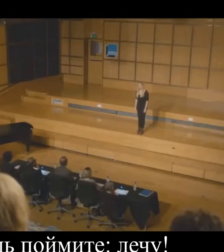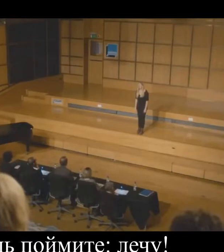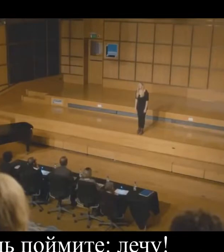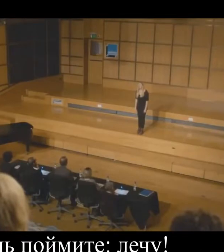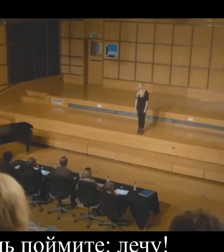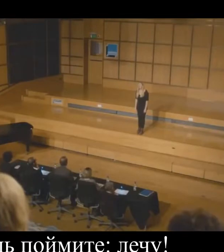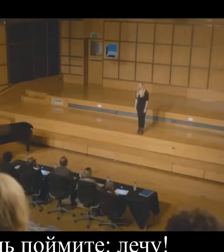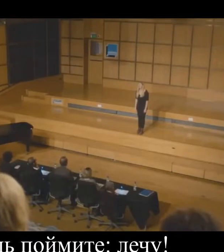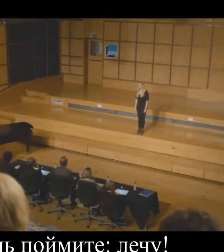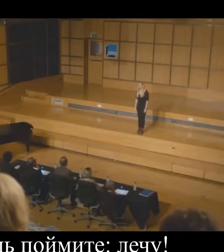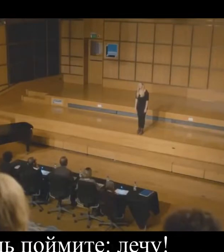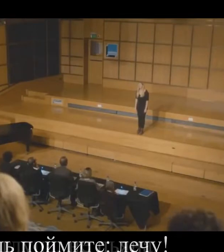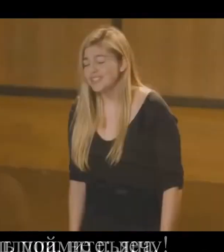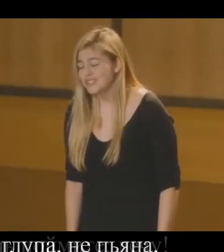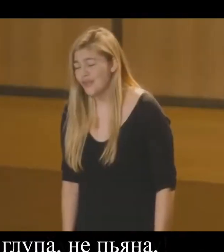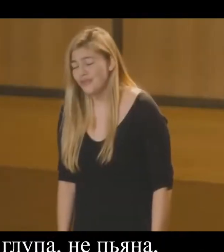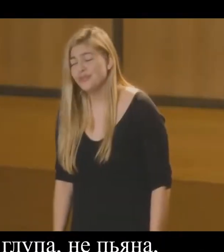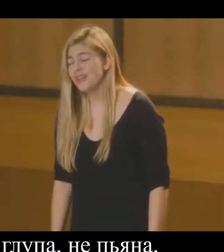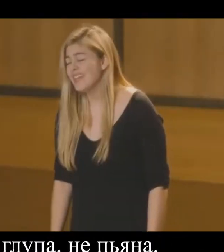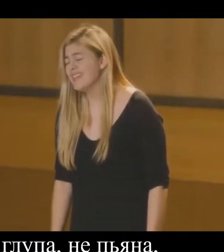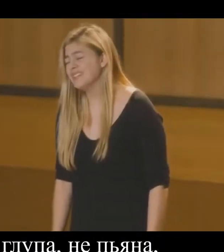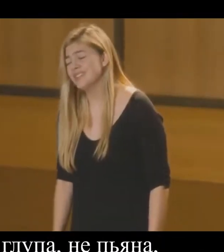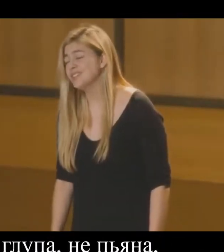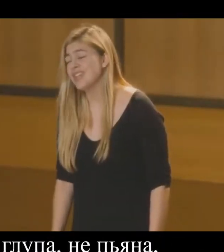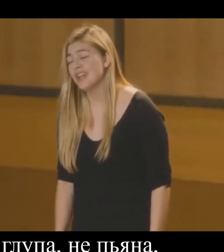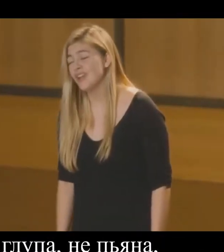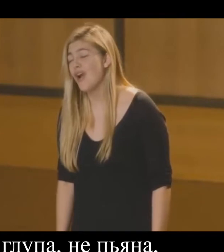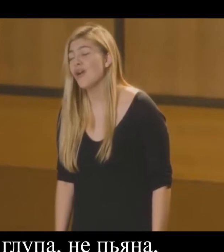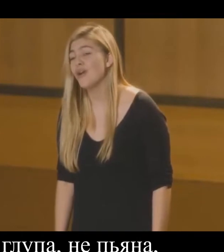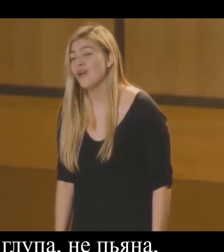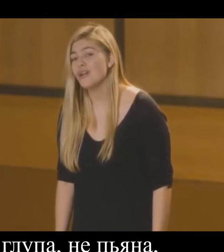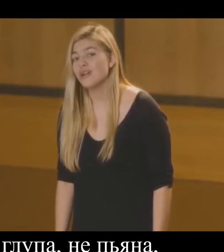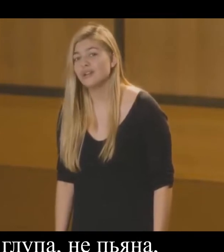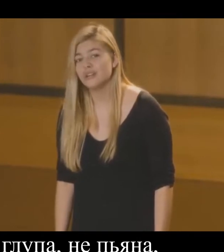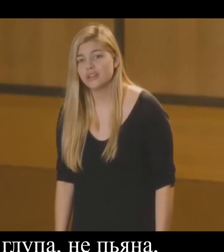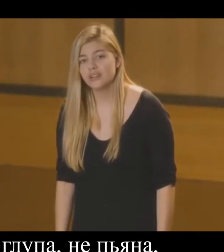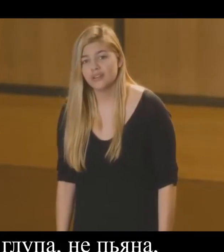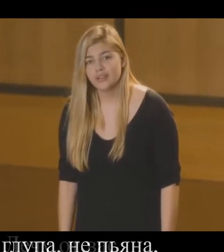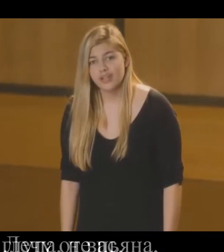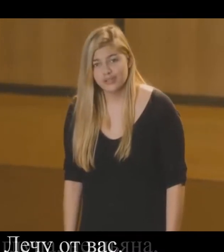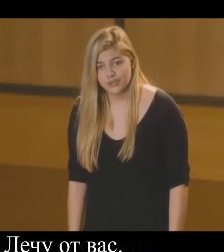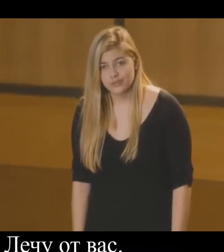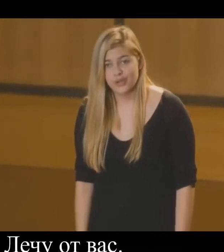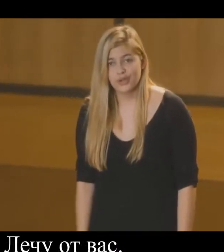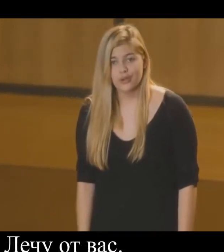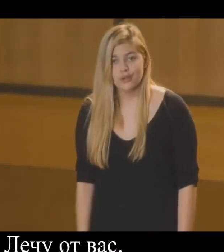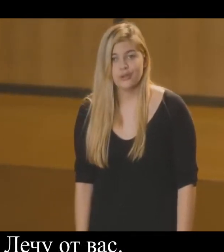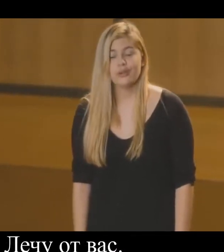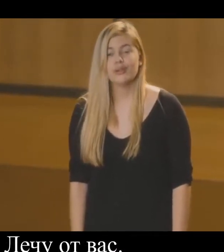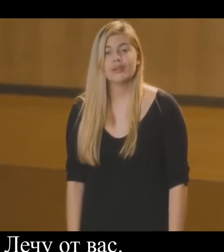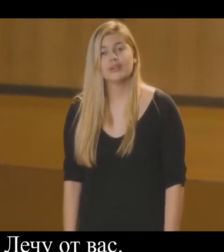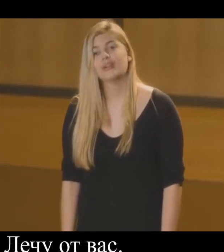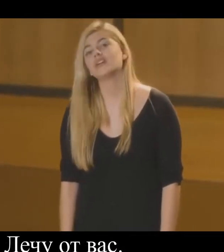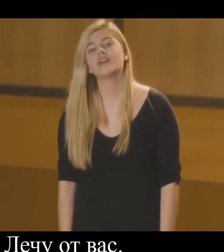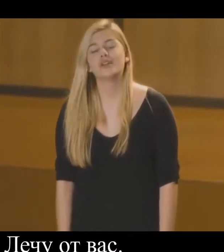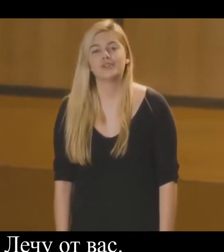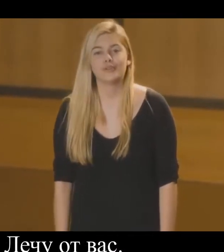Мама Ни глупа, ни пьяна, лечу от